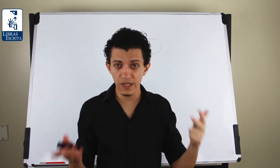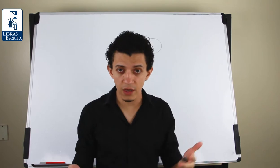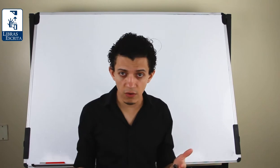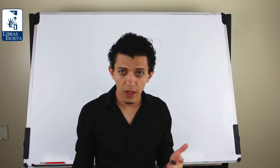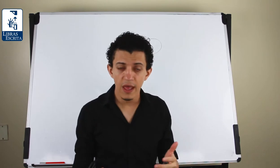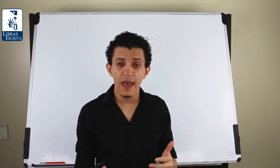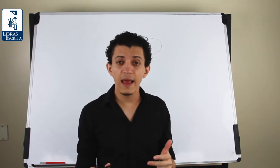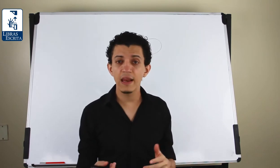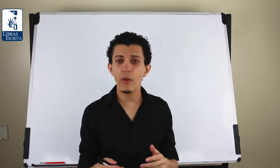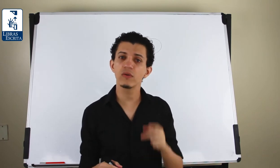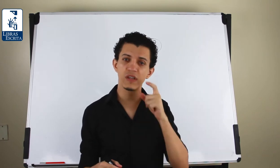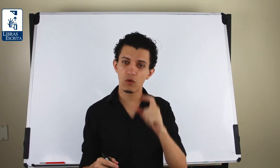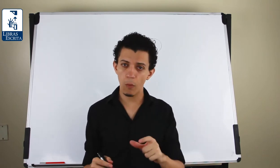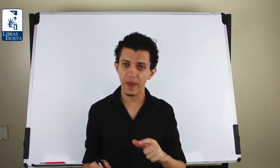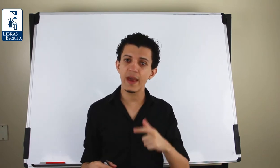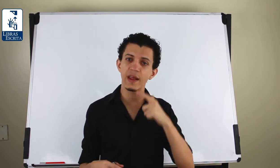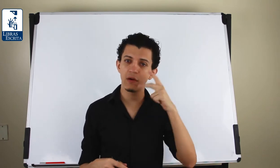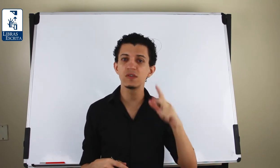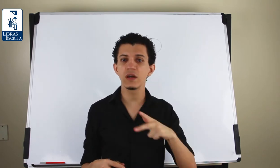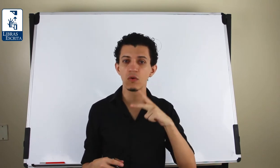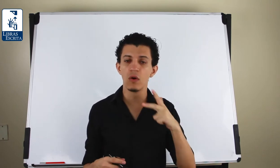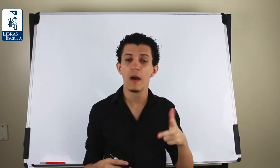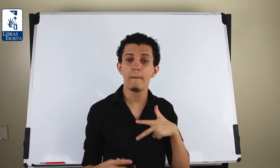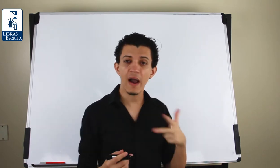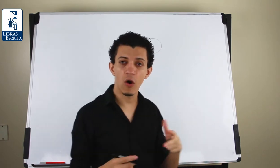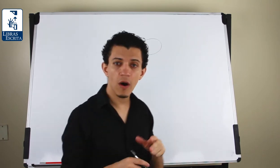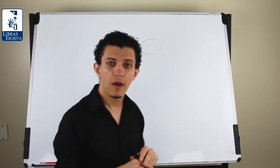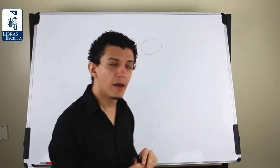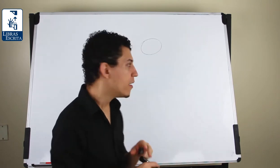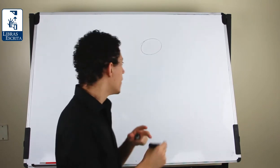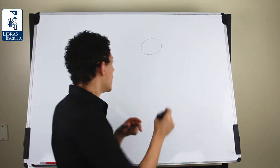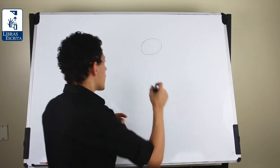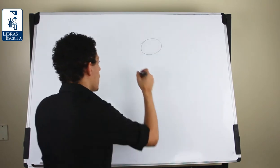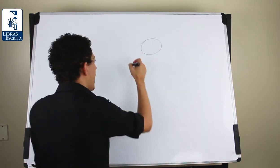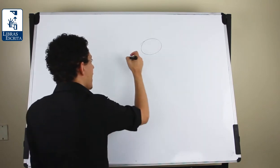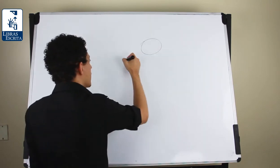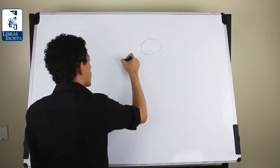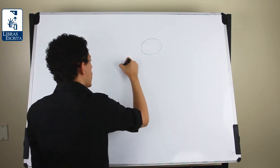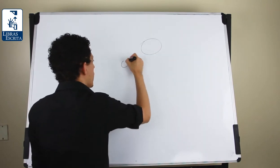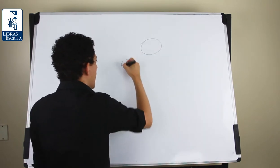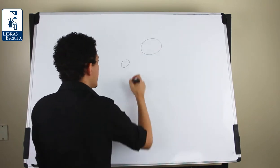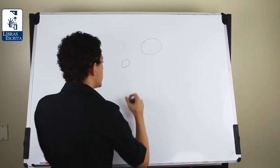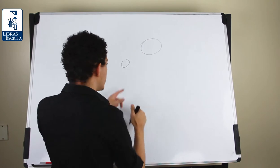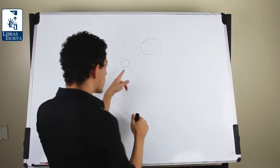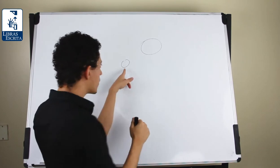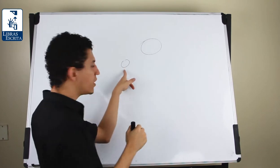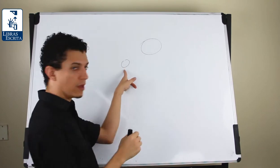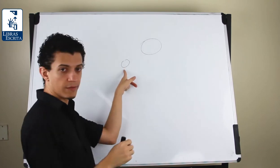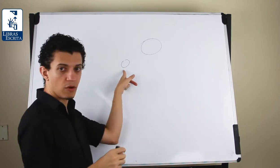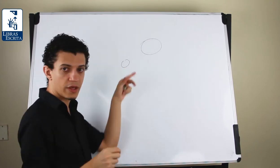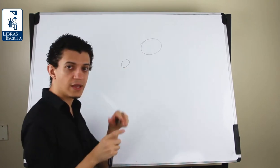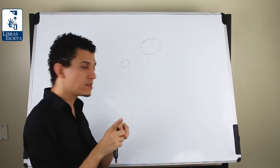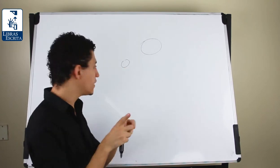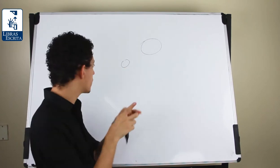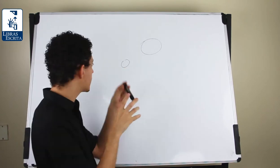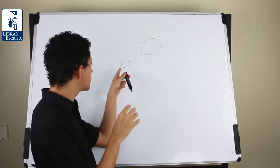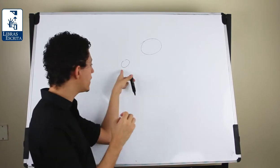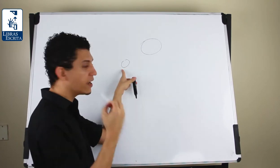círculo. Ele não é um círculo pequeno, ele é um círculo maior, comparado com esse círculo aqui, ok? Esse círculo aqui seria